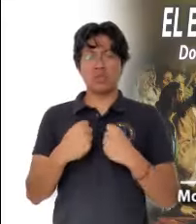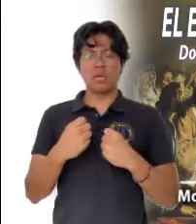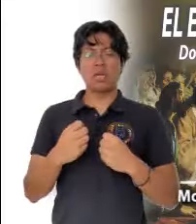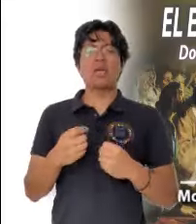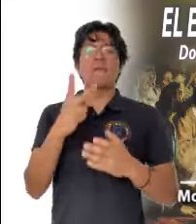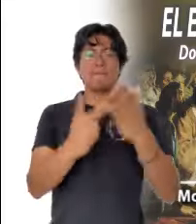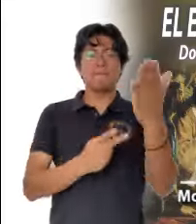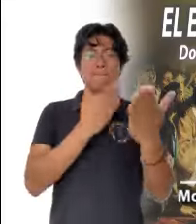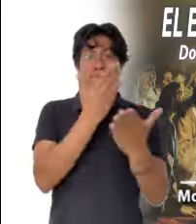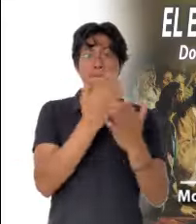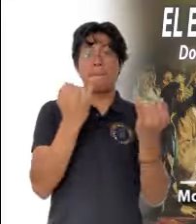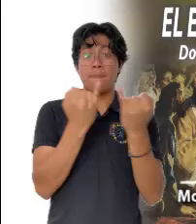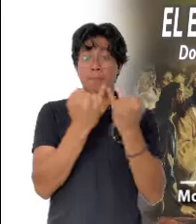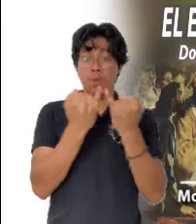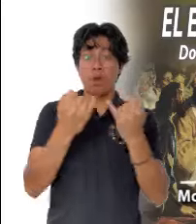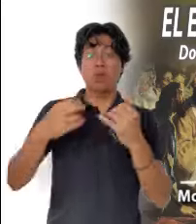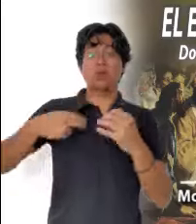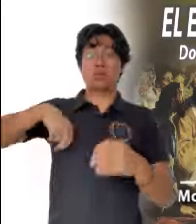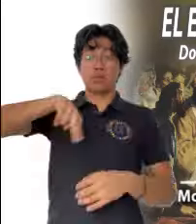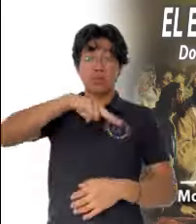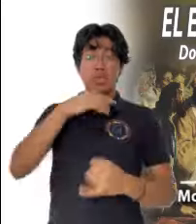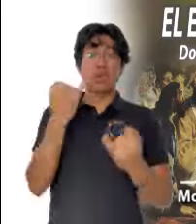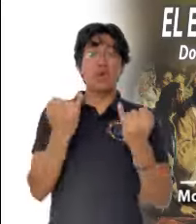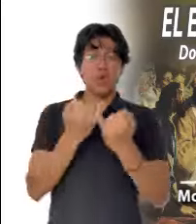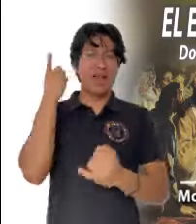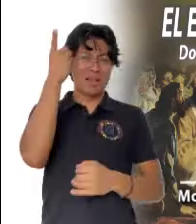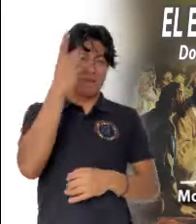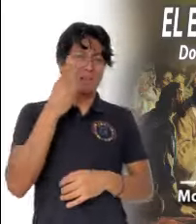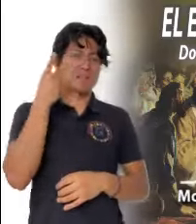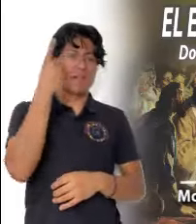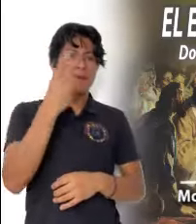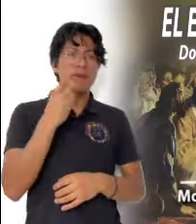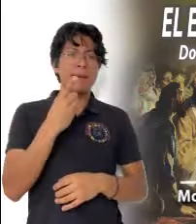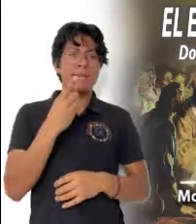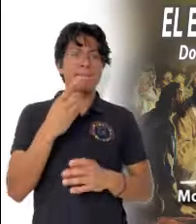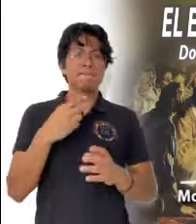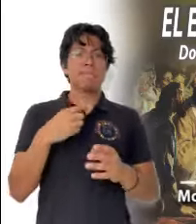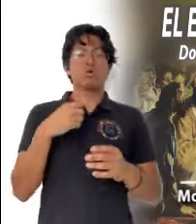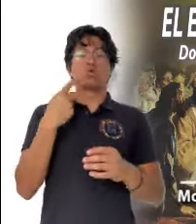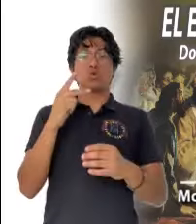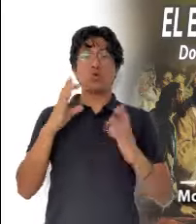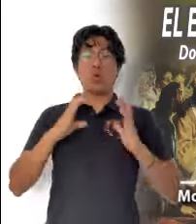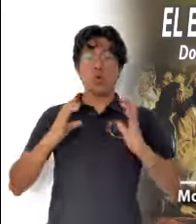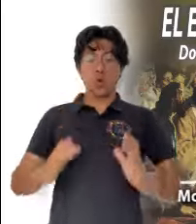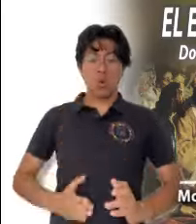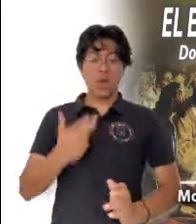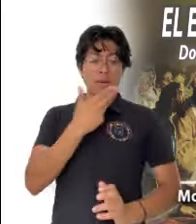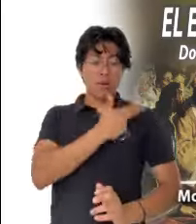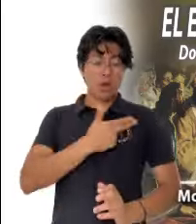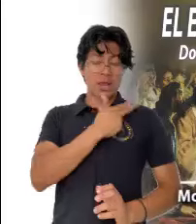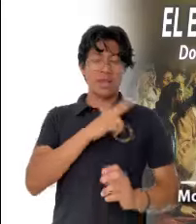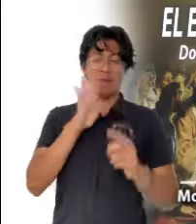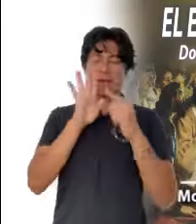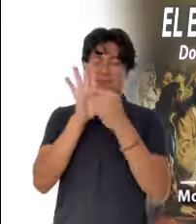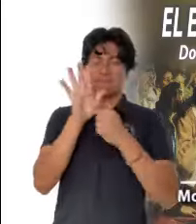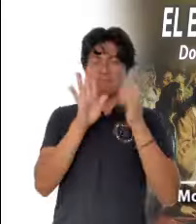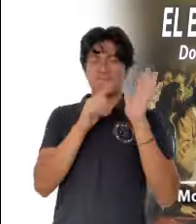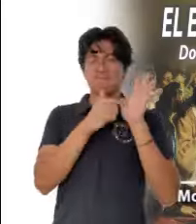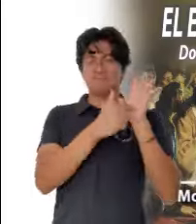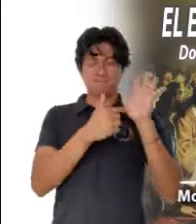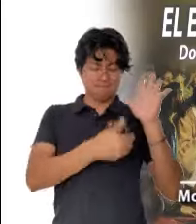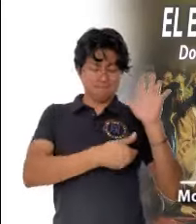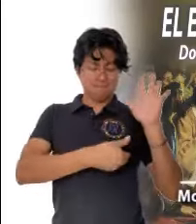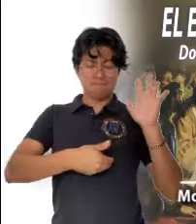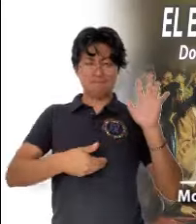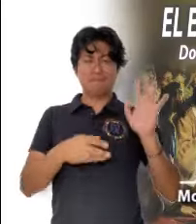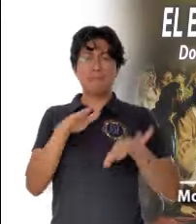seguridad, nos presenta también a nosotros, igual que a sus discípulos, las llagas de su cuerpo, de